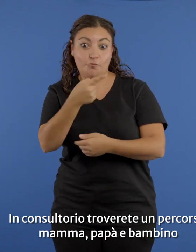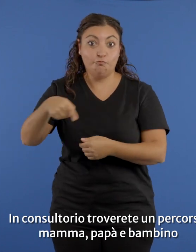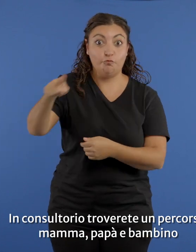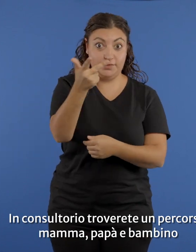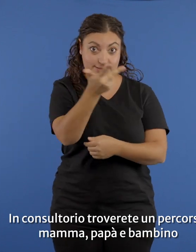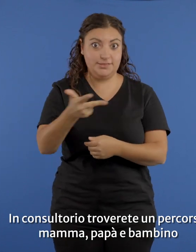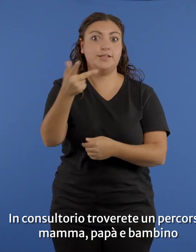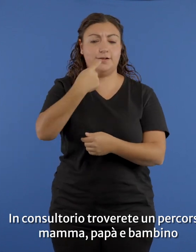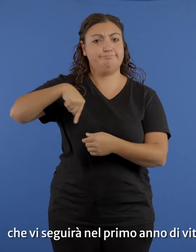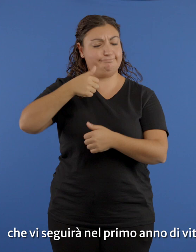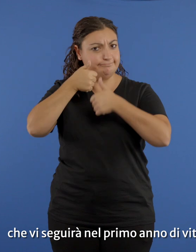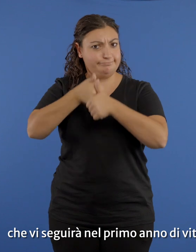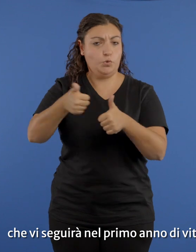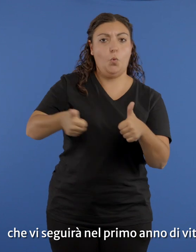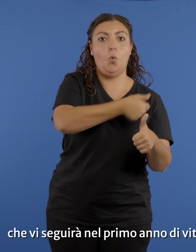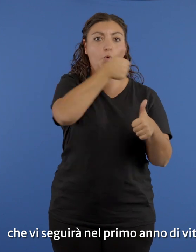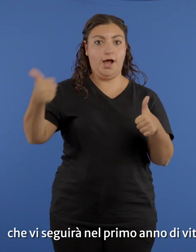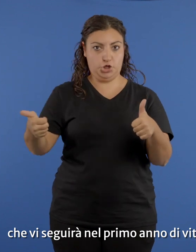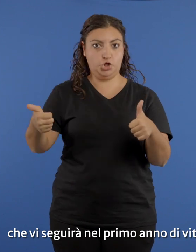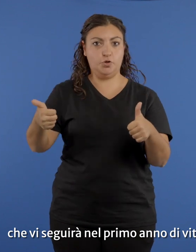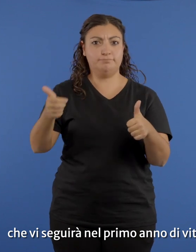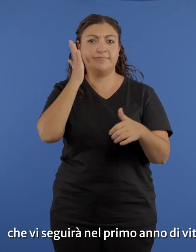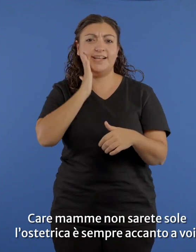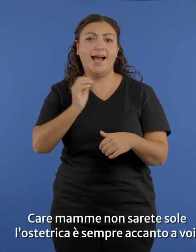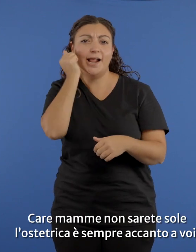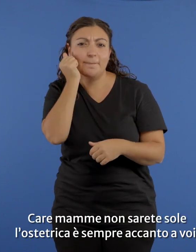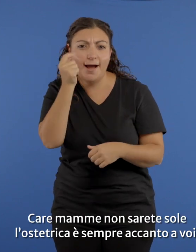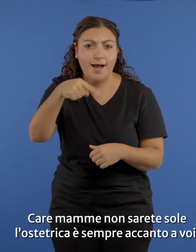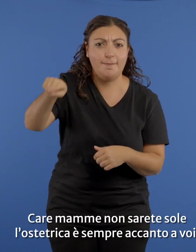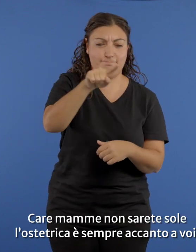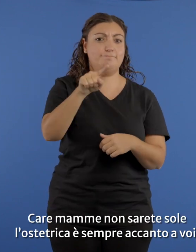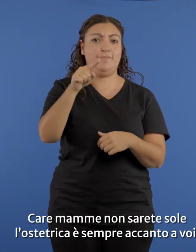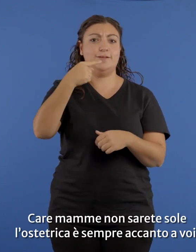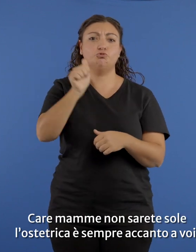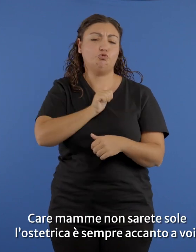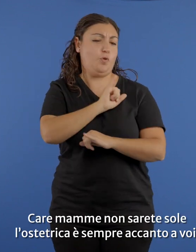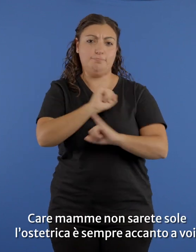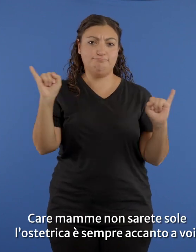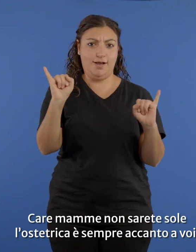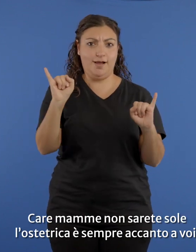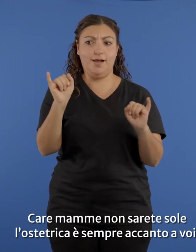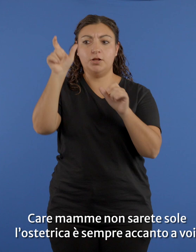mamma papà e bambino che vi seguirà nel primo anno di vita. Care mamme non sarete sole, l'ostetrica è sempre accanto a voi.